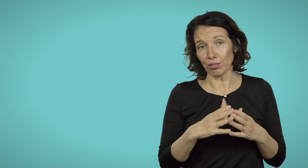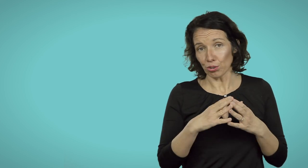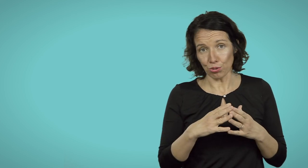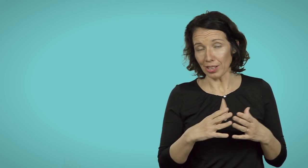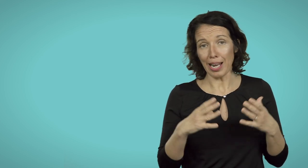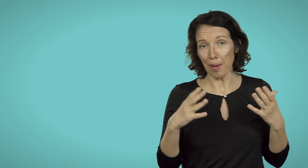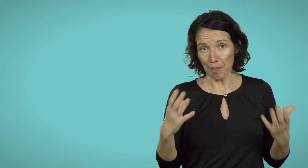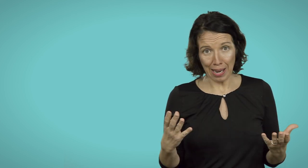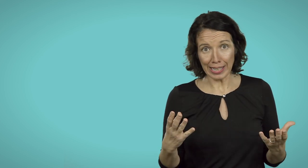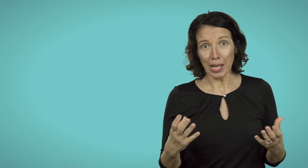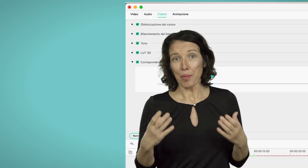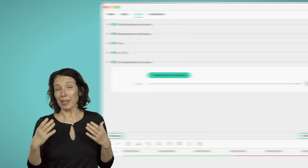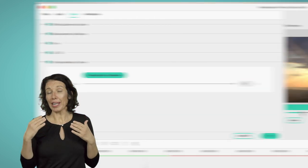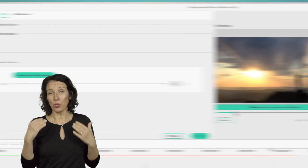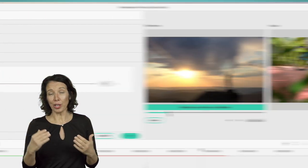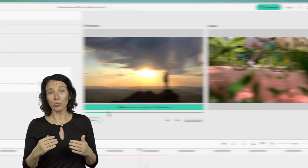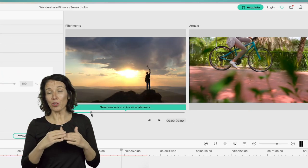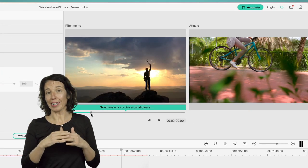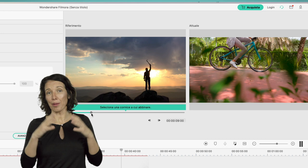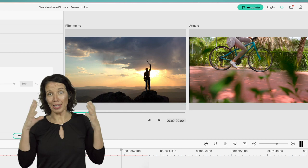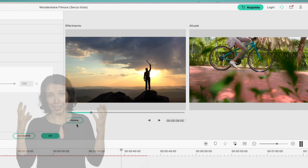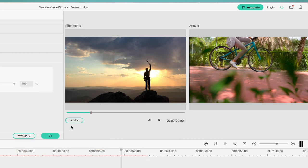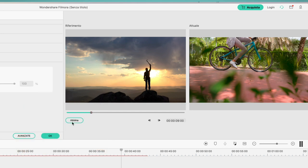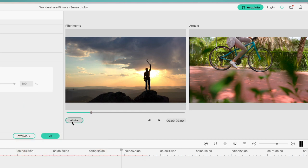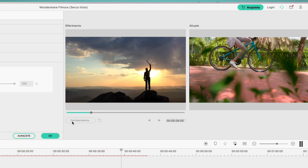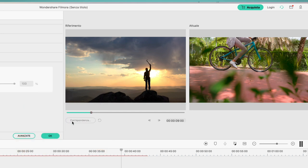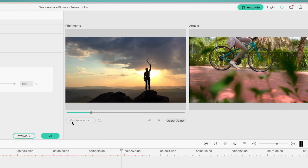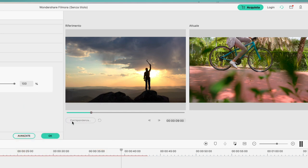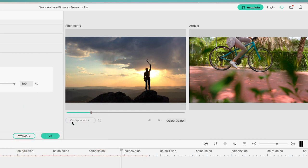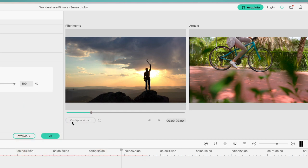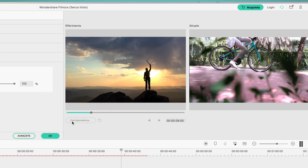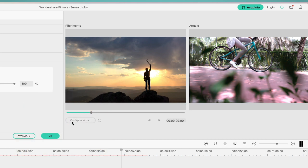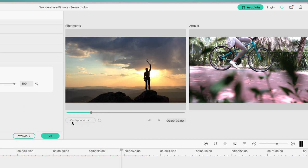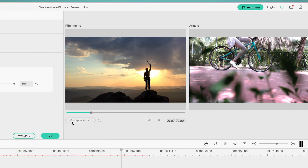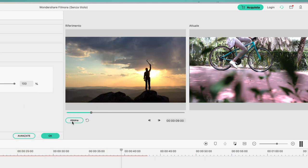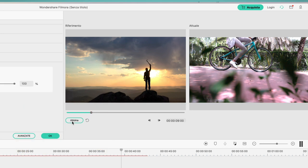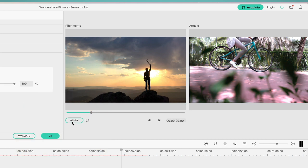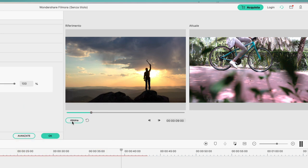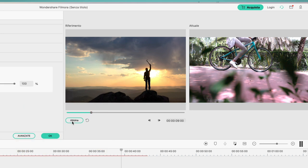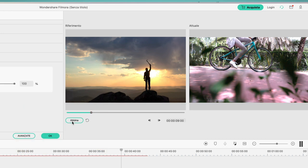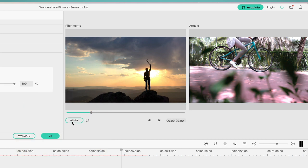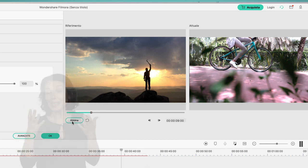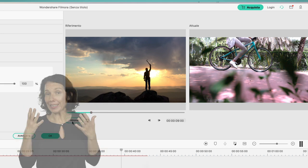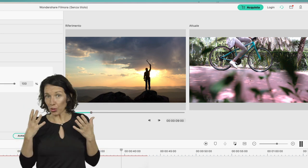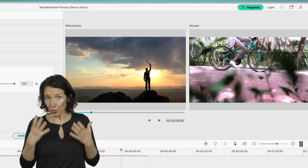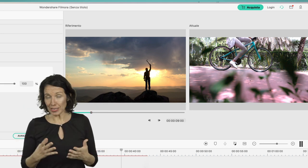succederà mai perché una nuvola cambia radicalmente l'illuminazione del tuo paesaggio quindi questa